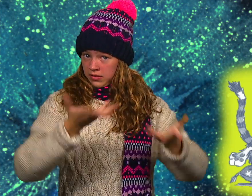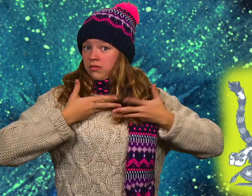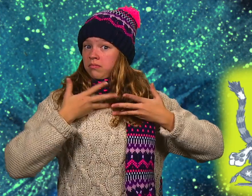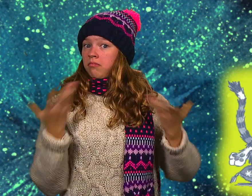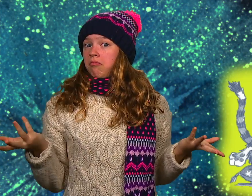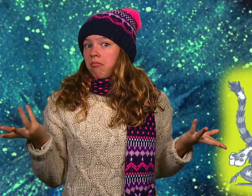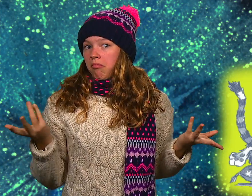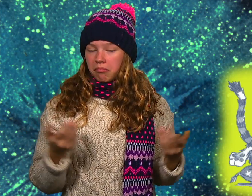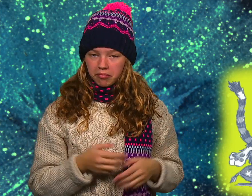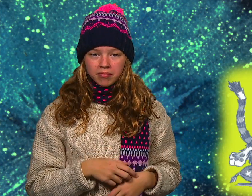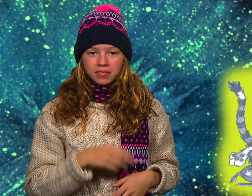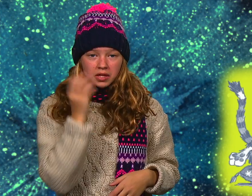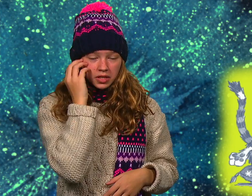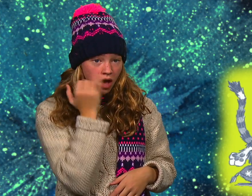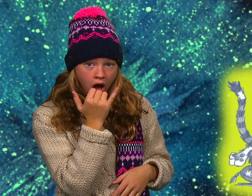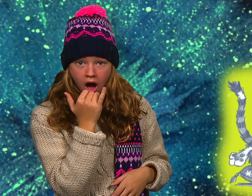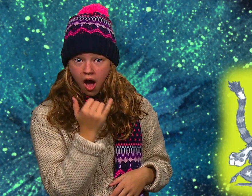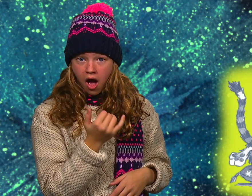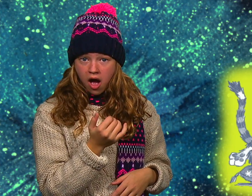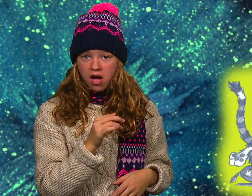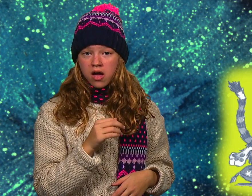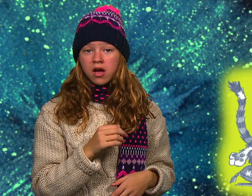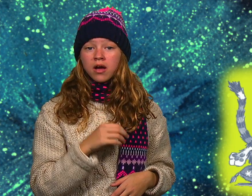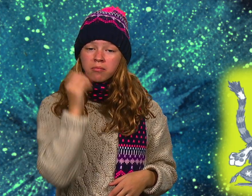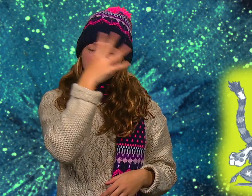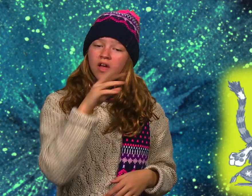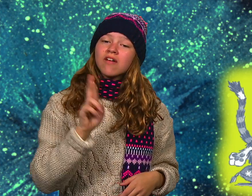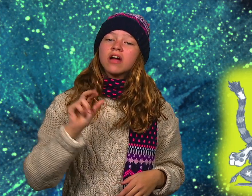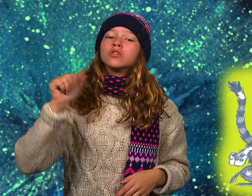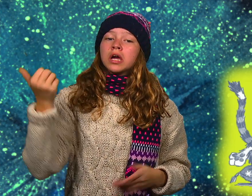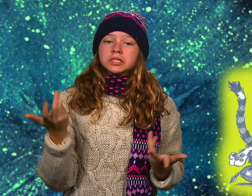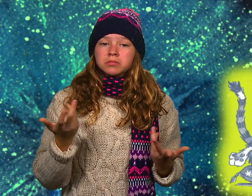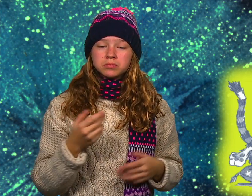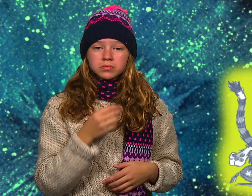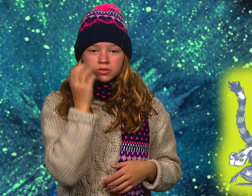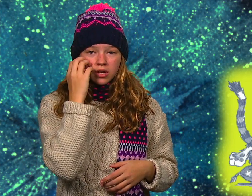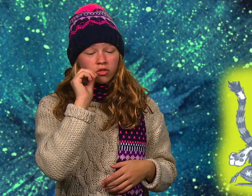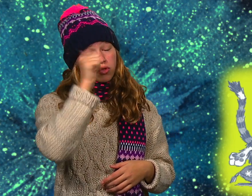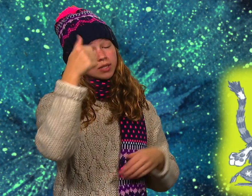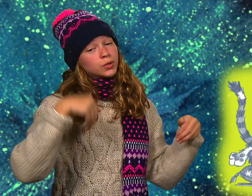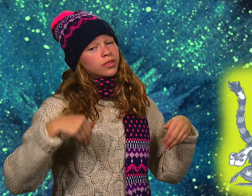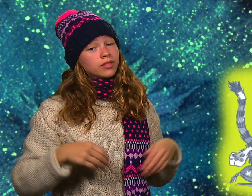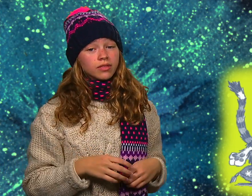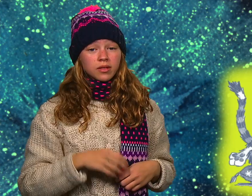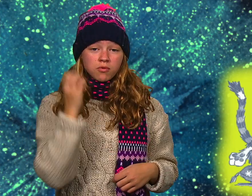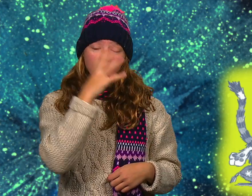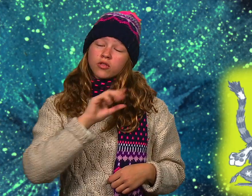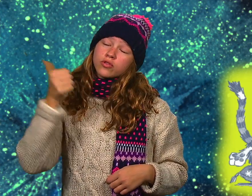Was ist da wohl da drunten? Vielleicht die Geschenke für uns? Wuff, wuff, ja. Wahrscheinlich kriege ich zuerst die